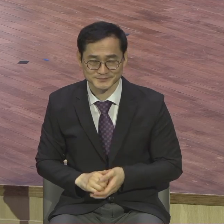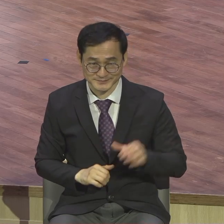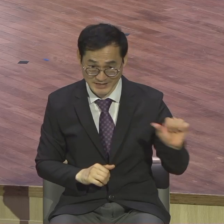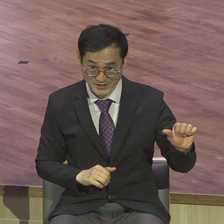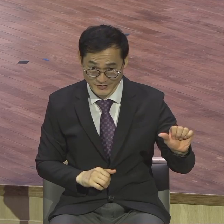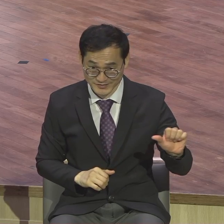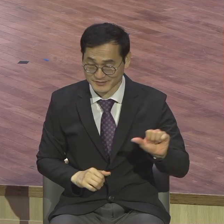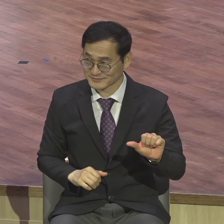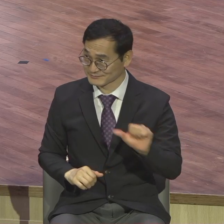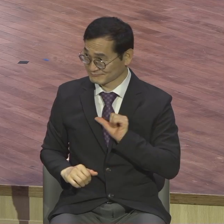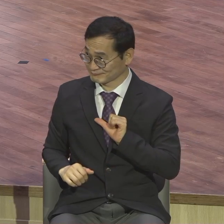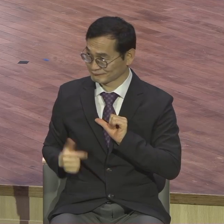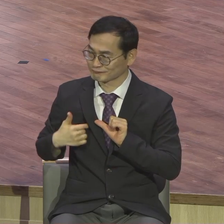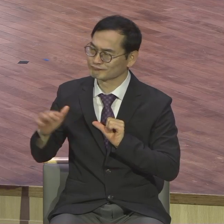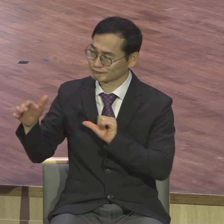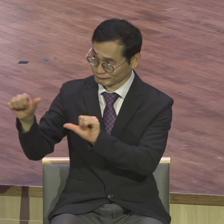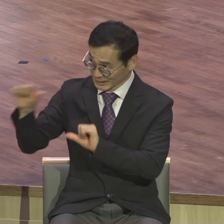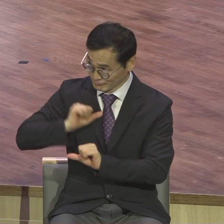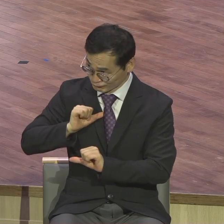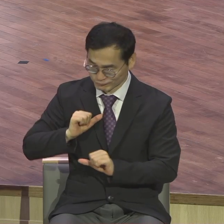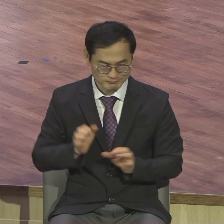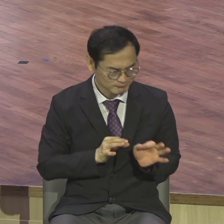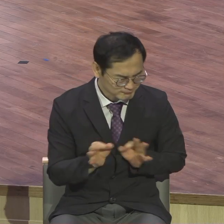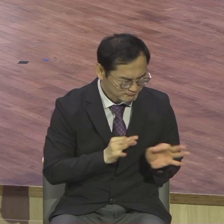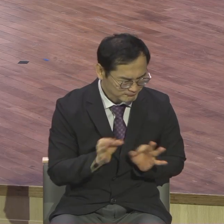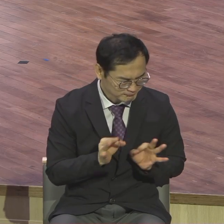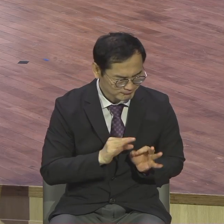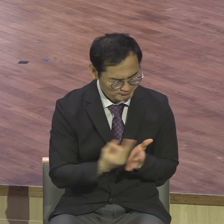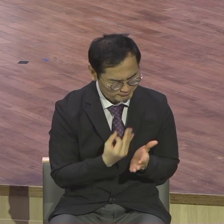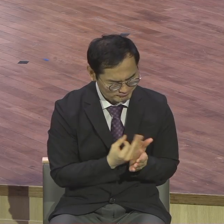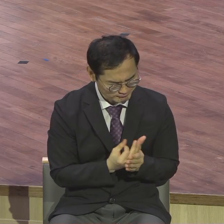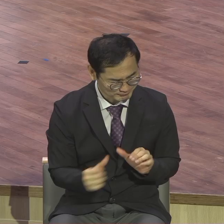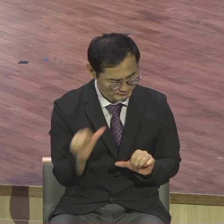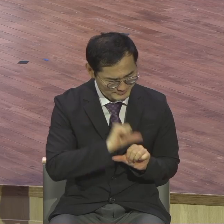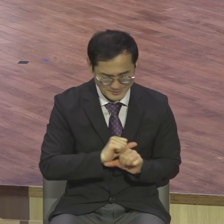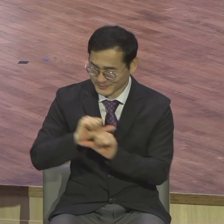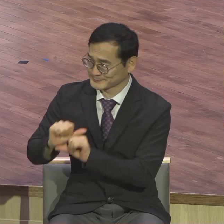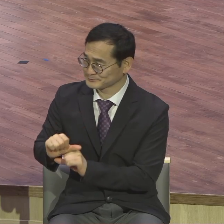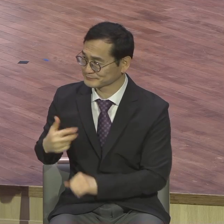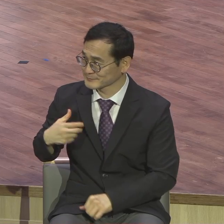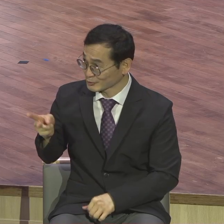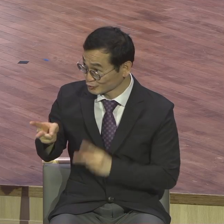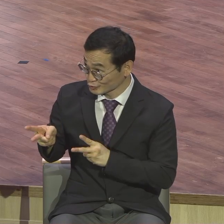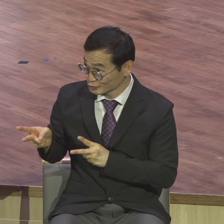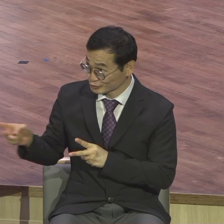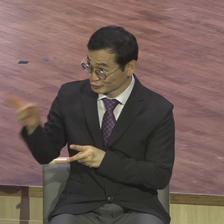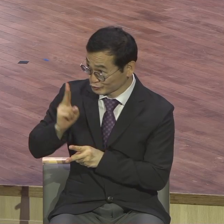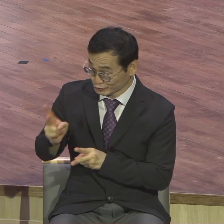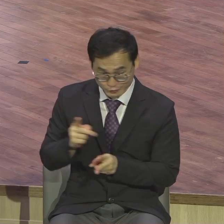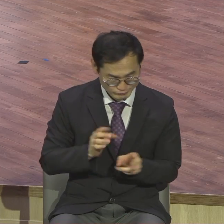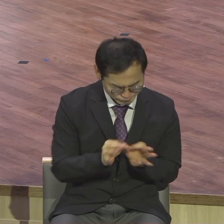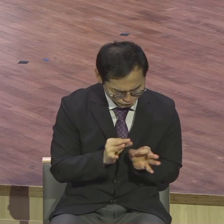최선을 다해서 장사해서 다스달란트 두달란트를 더 남겨서 주인 앞에 가져왔습니다 이때 이때